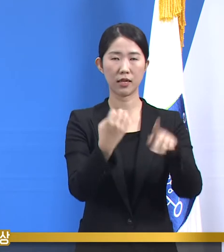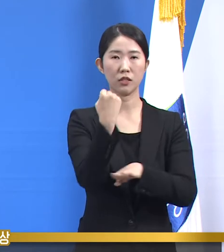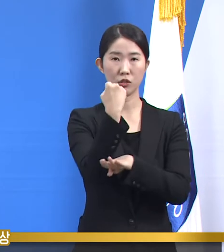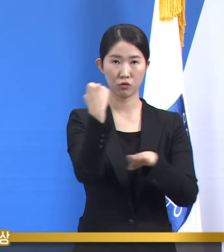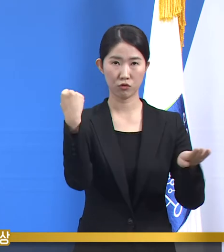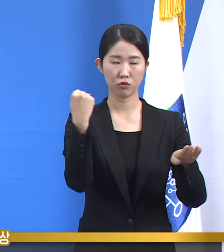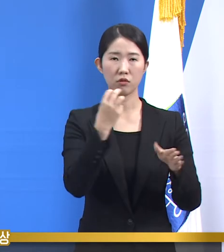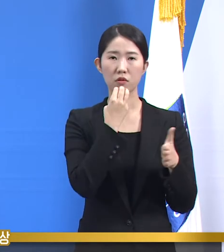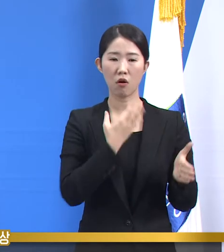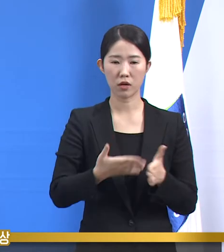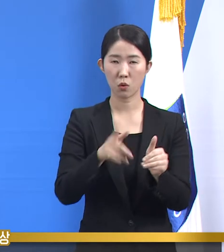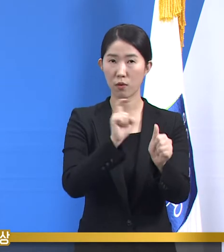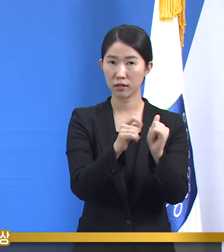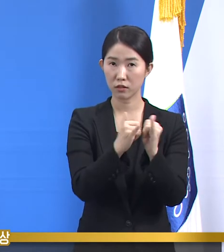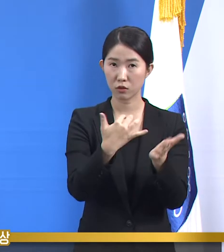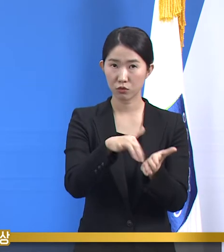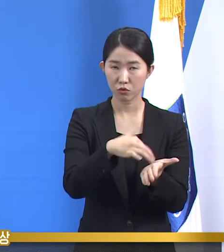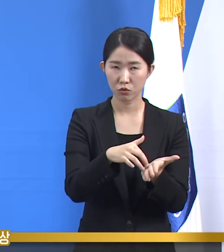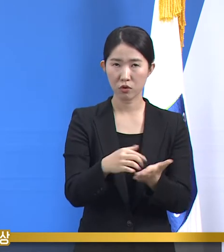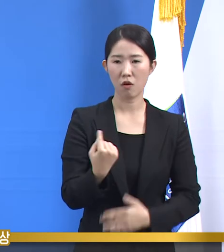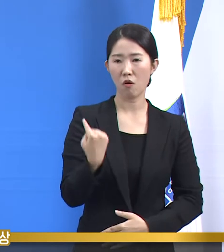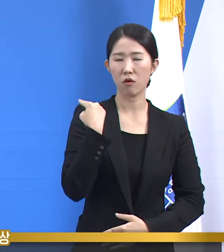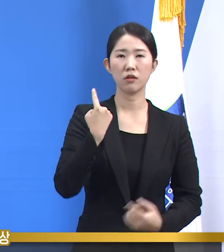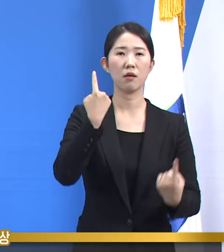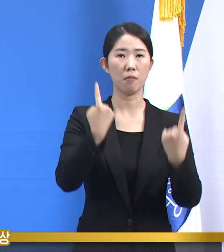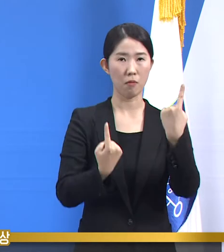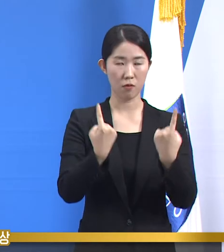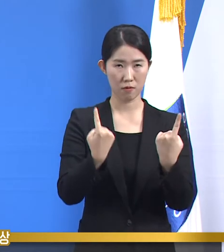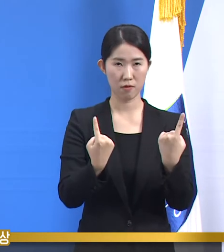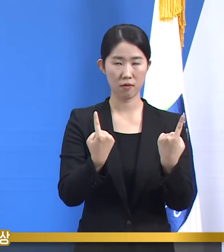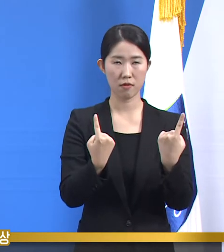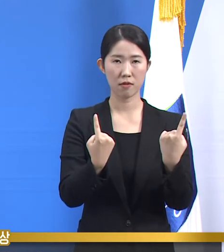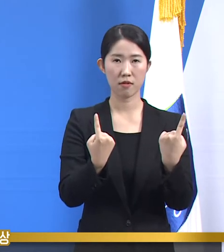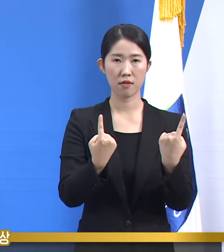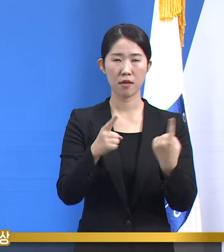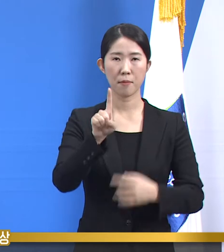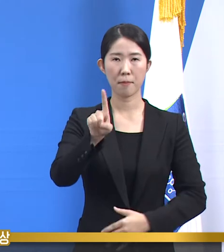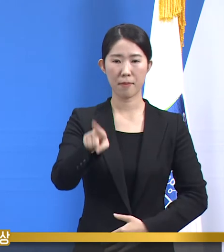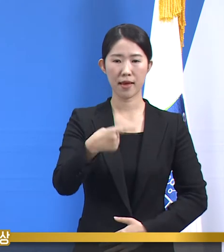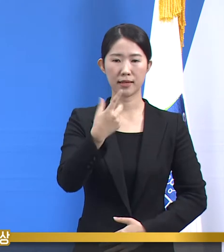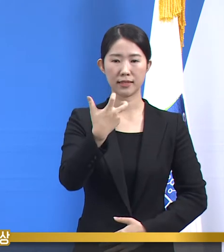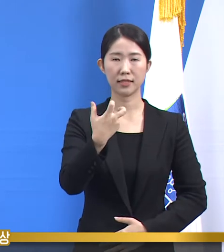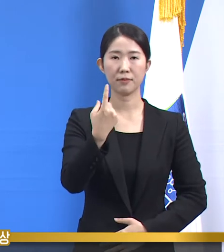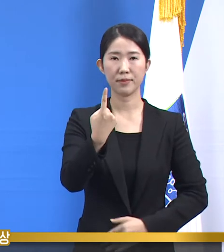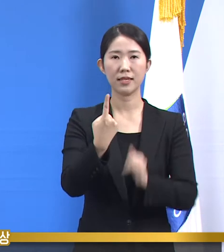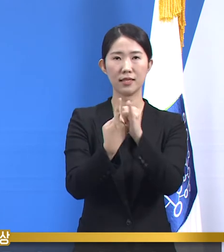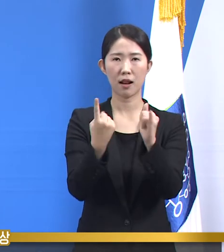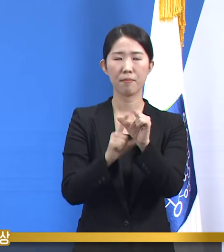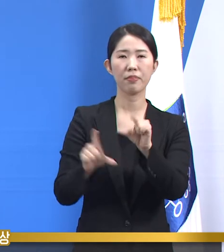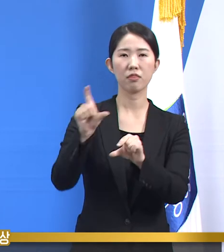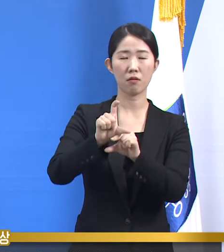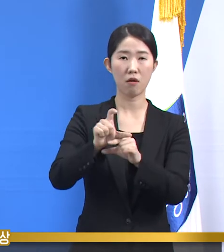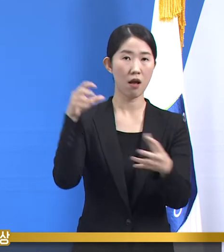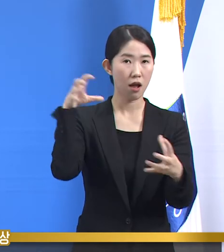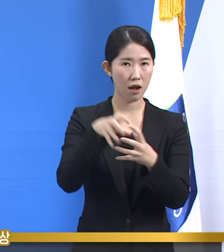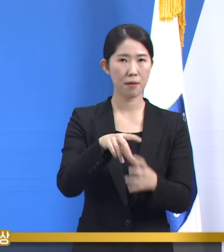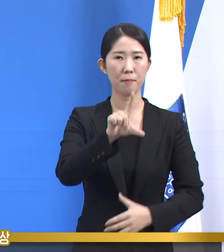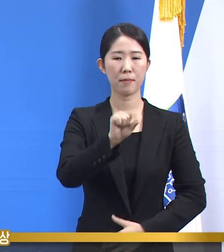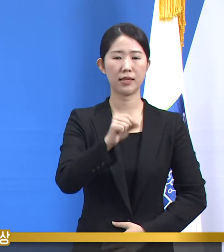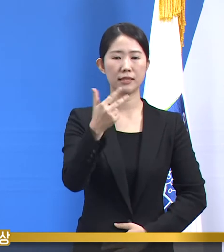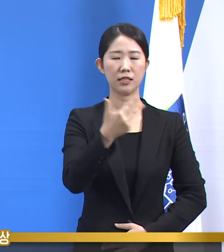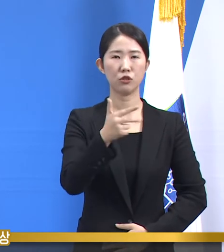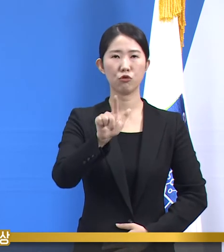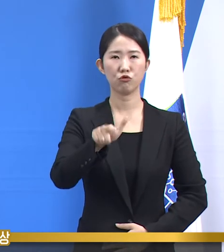기준 경기도의 확진자 수는 전일 오전 0시 대비 171명이 증가한 총 17